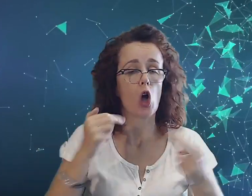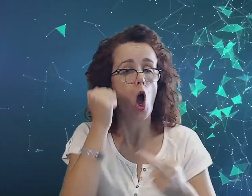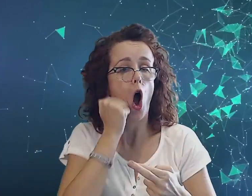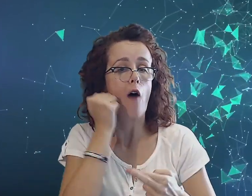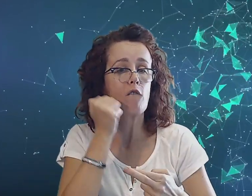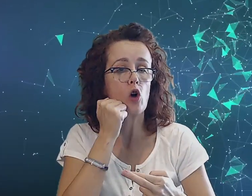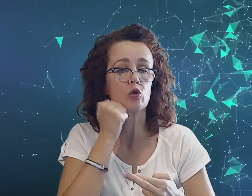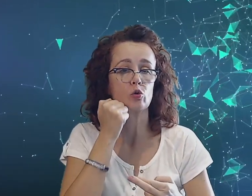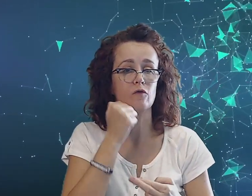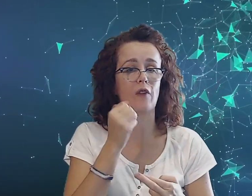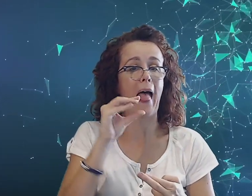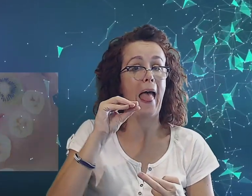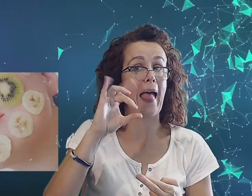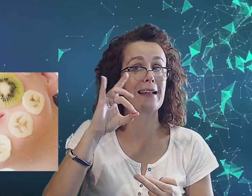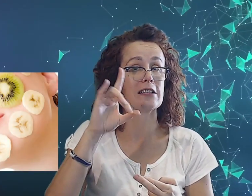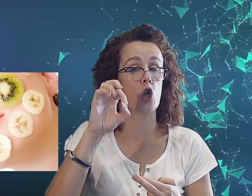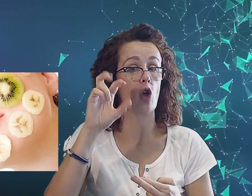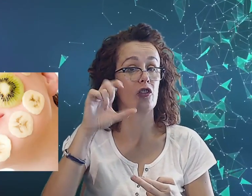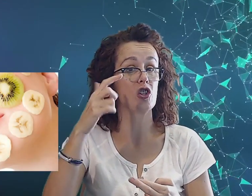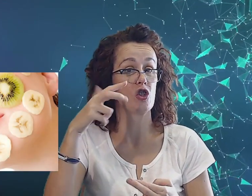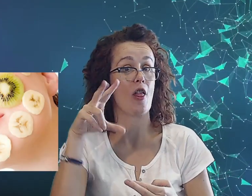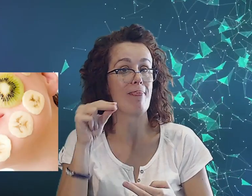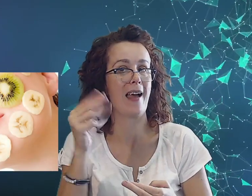owoców egzotyczne.